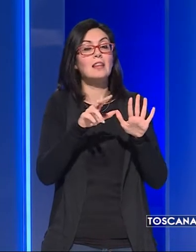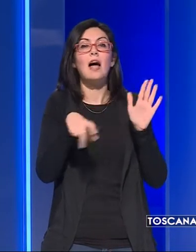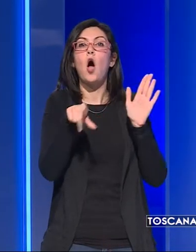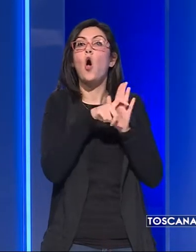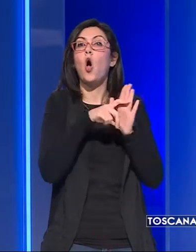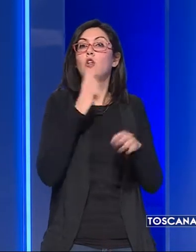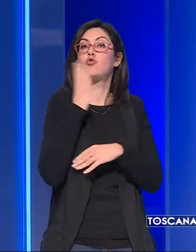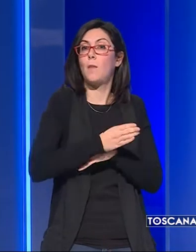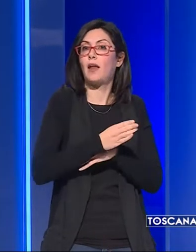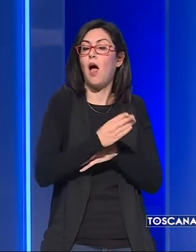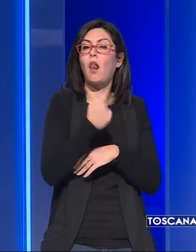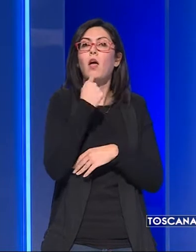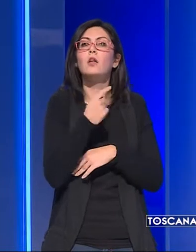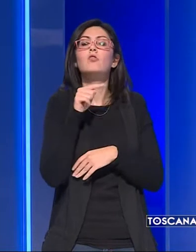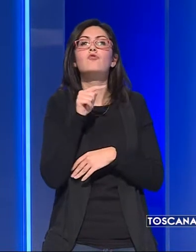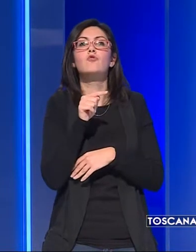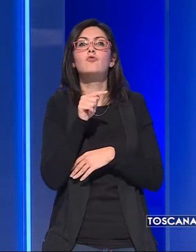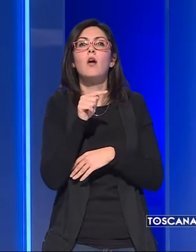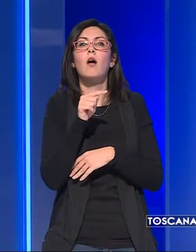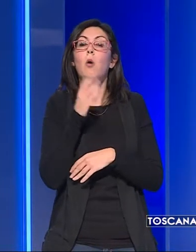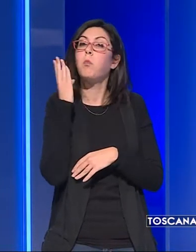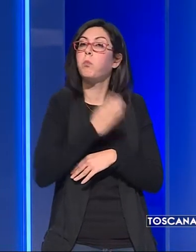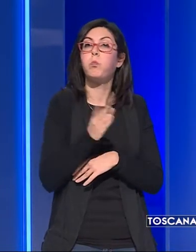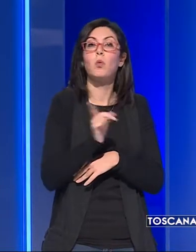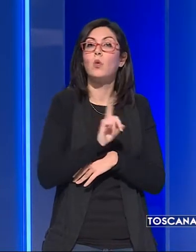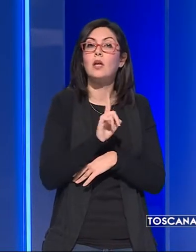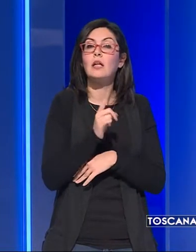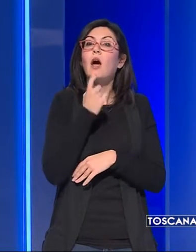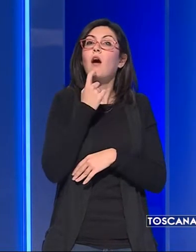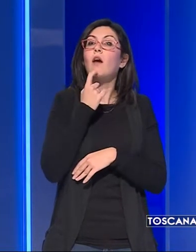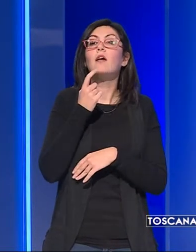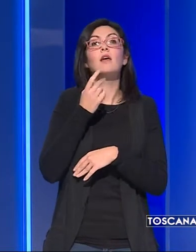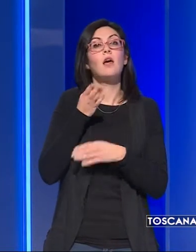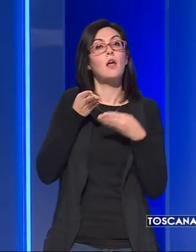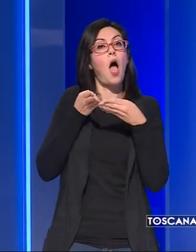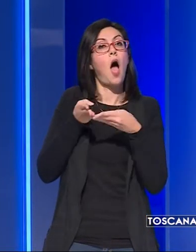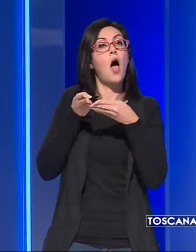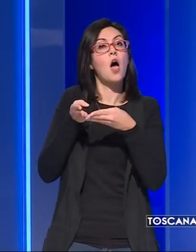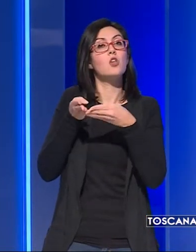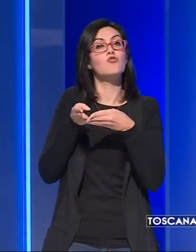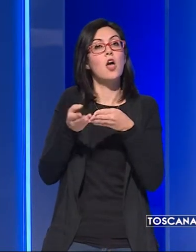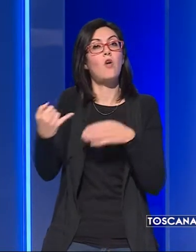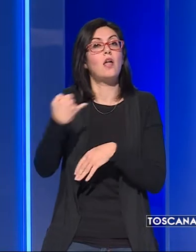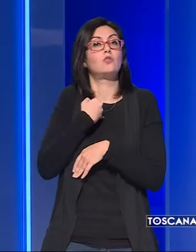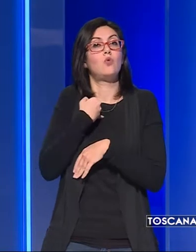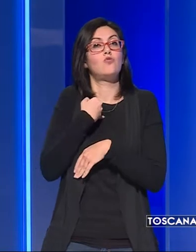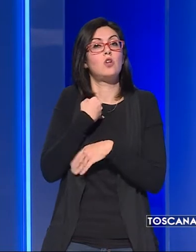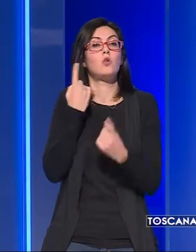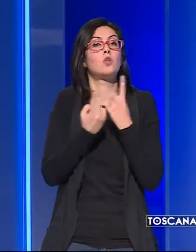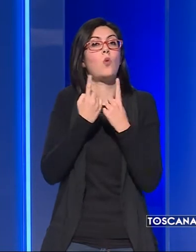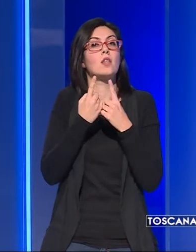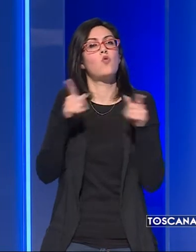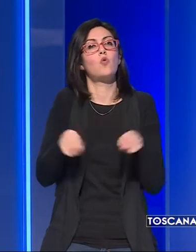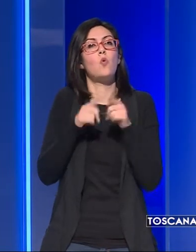che ha stabilito che non è punibile chi agevola il suicidio nei casi come quelli del DJ Favo.